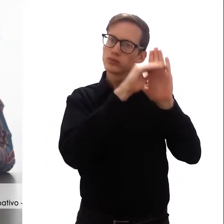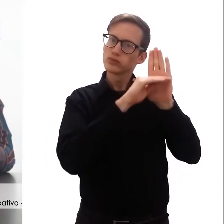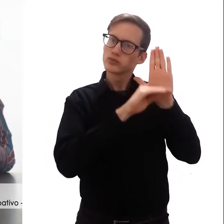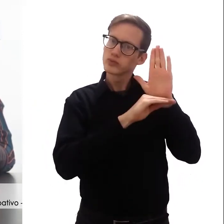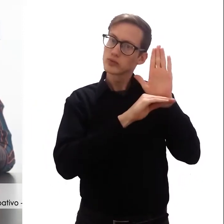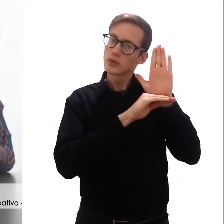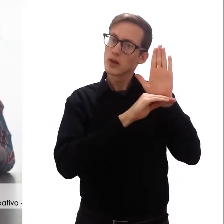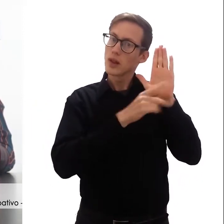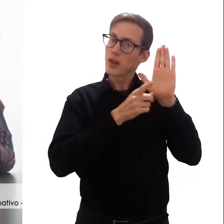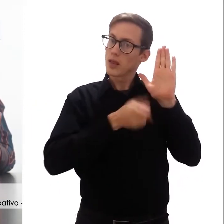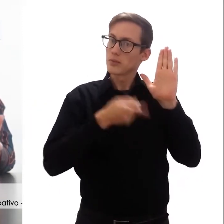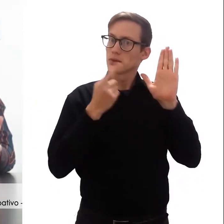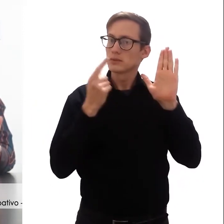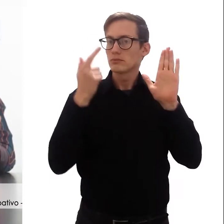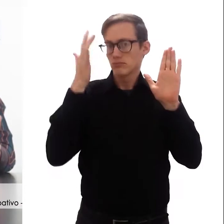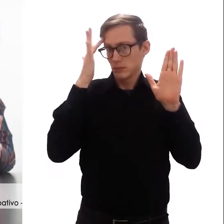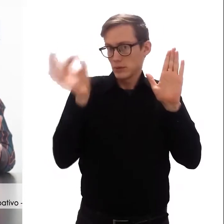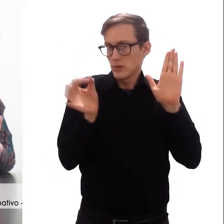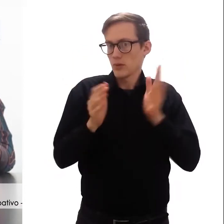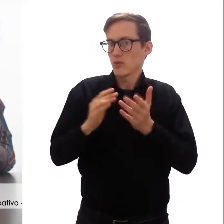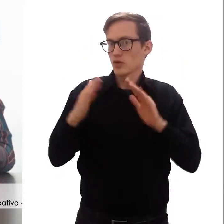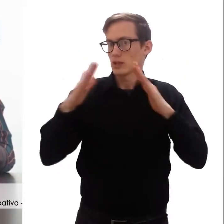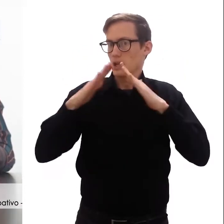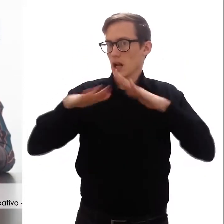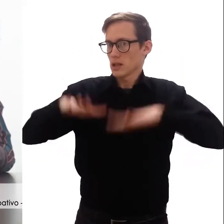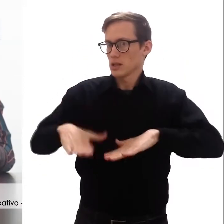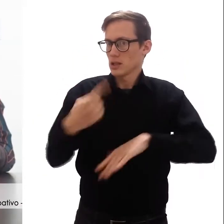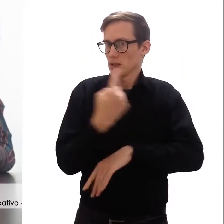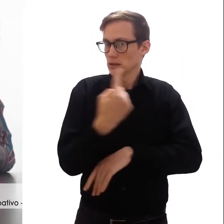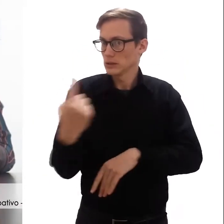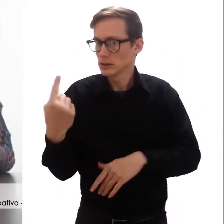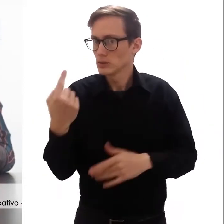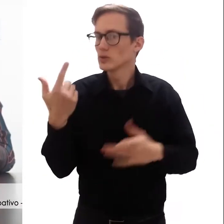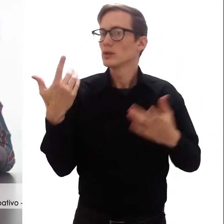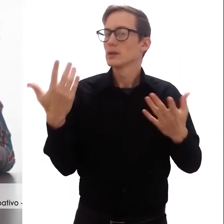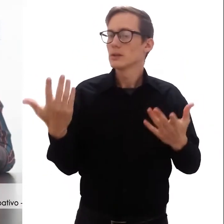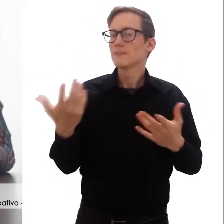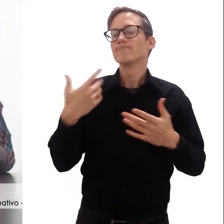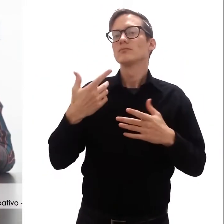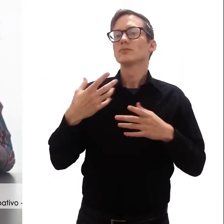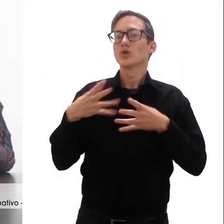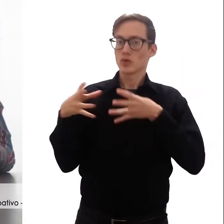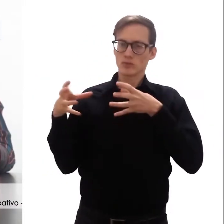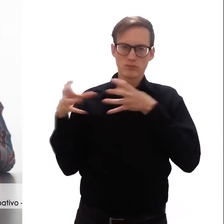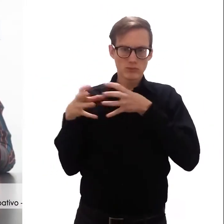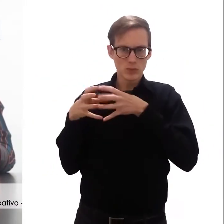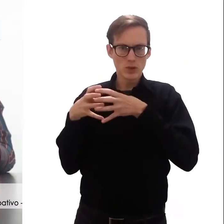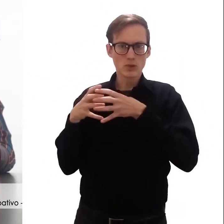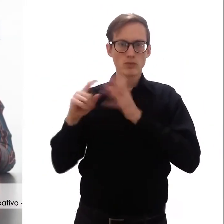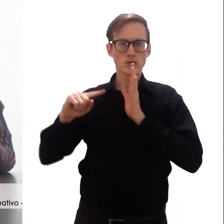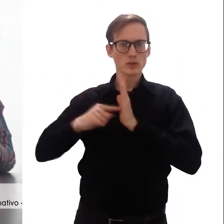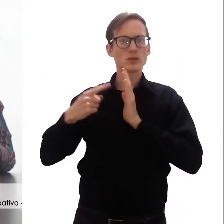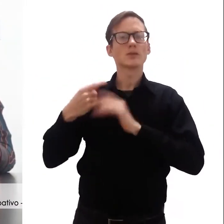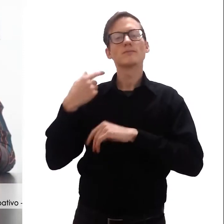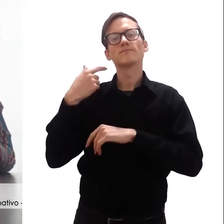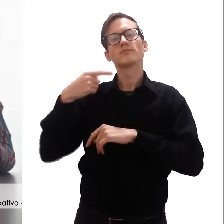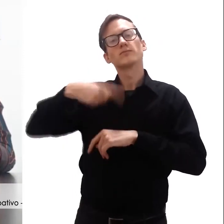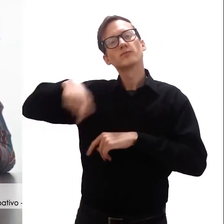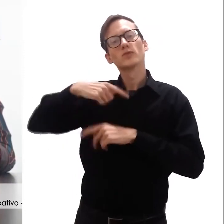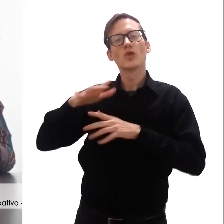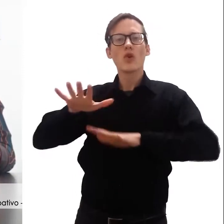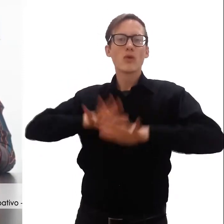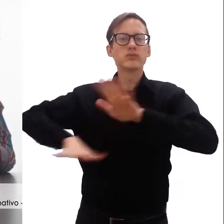y atendiendo a la situación de aislamiento que vivimos por la pandemia, hemos organizado con el equipo central una